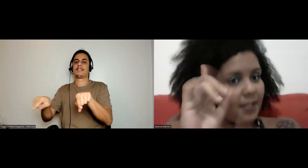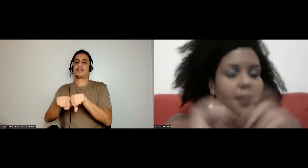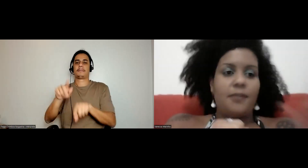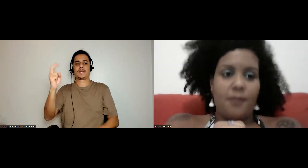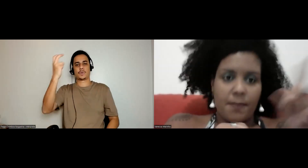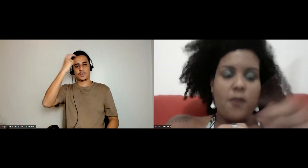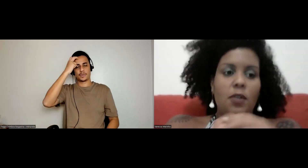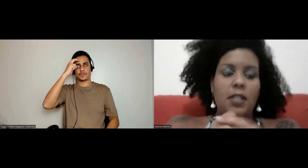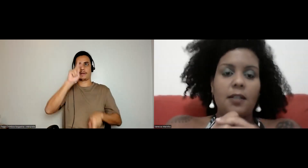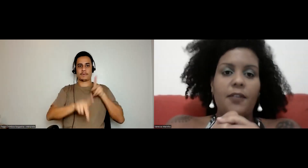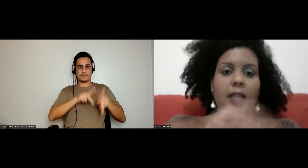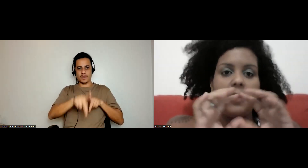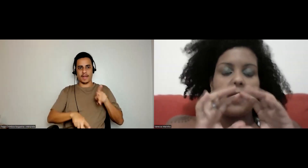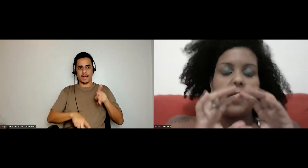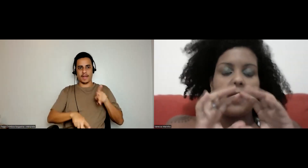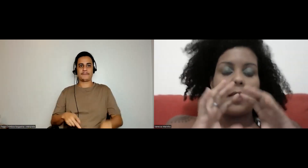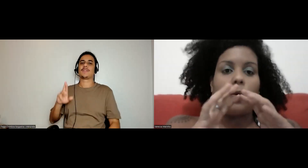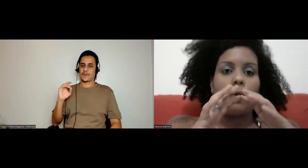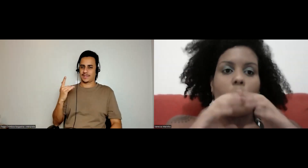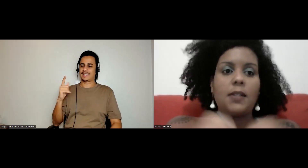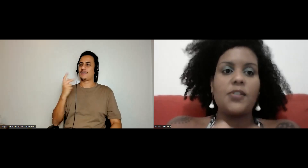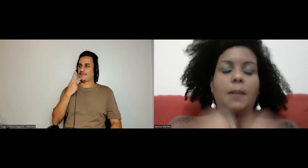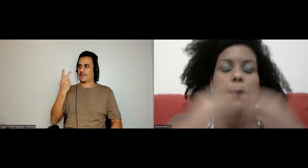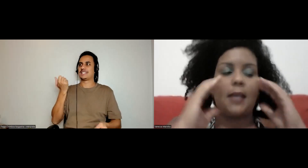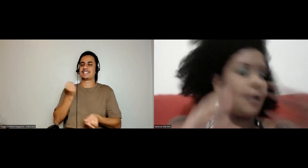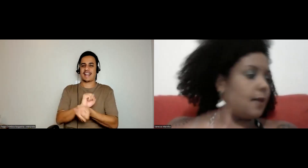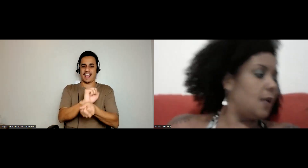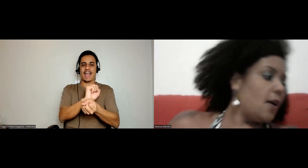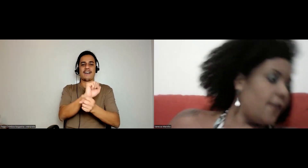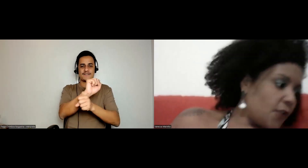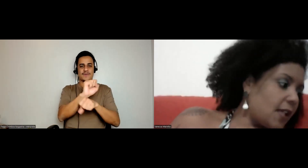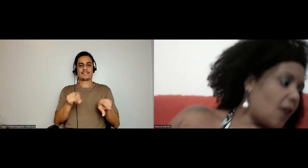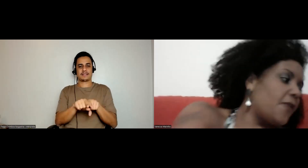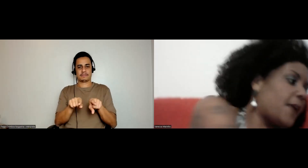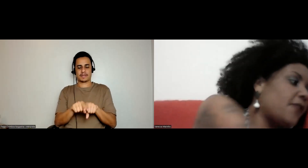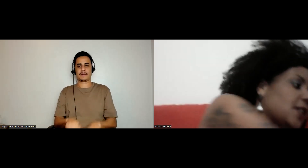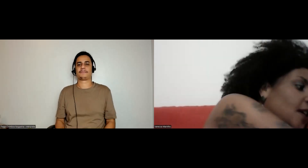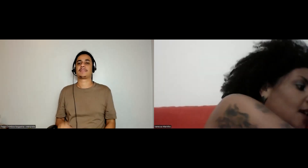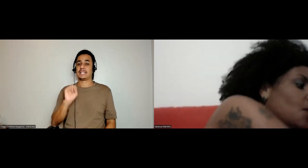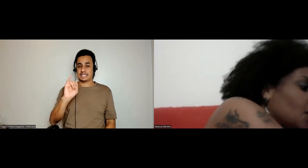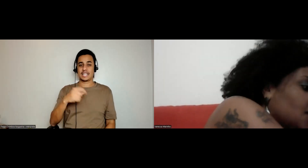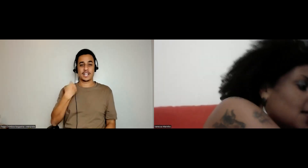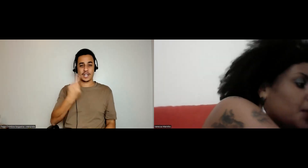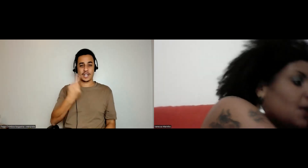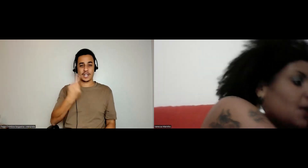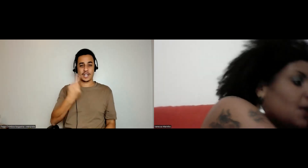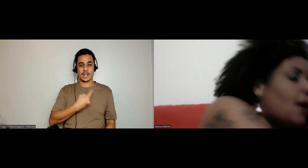escravidão. foi bom para o Rodrigo ter falado nisso. Então, quando a gente pensa, vou citar para vocês aqui um outro exemplo de uma outra